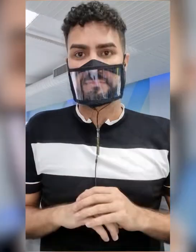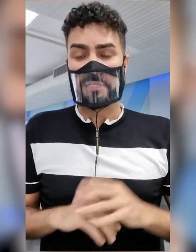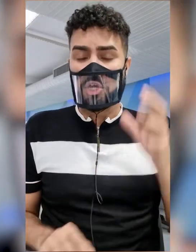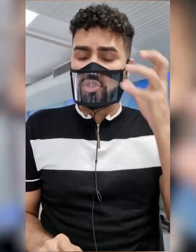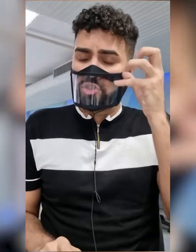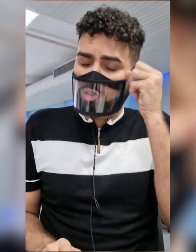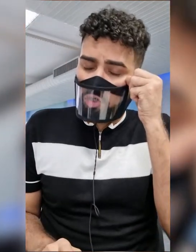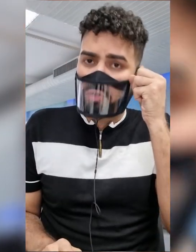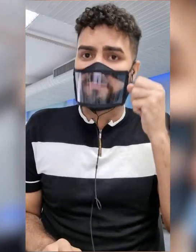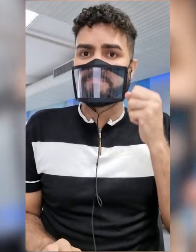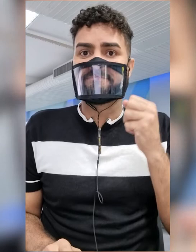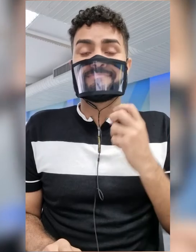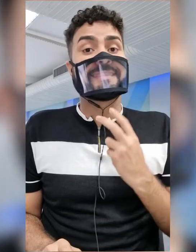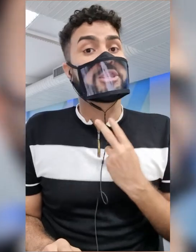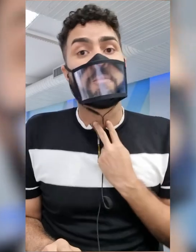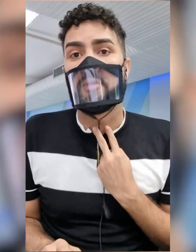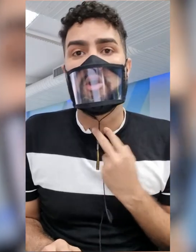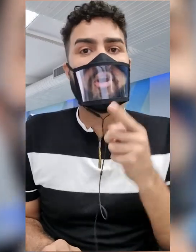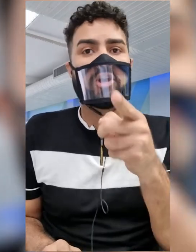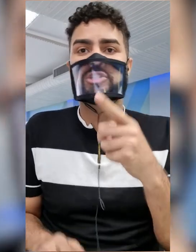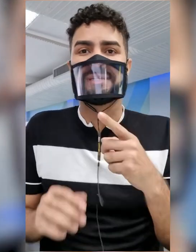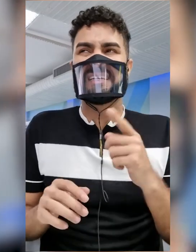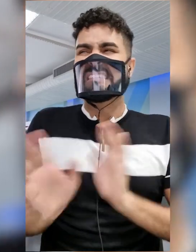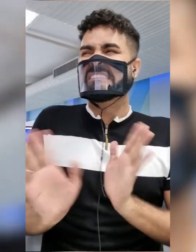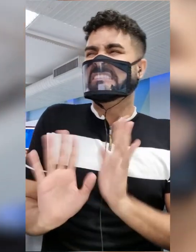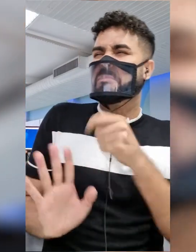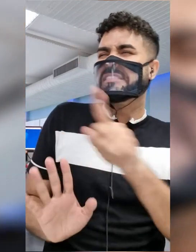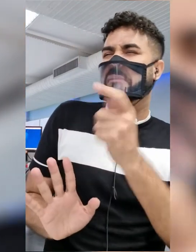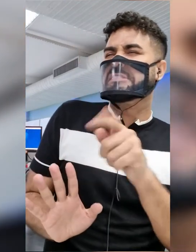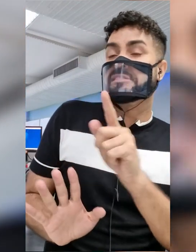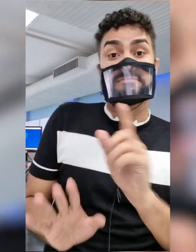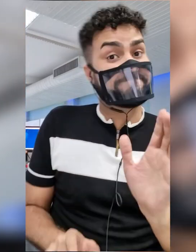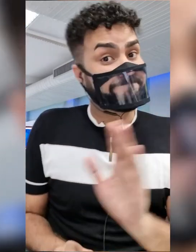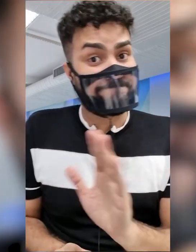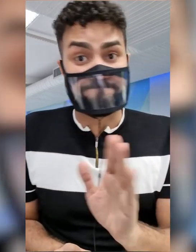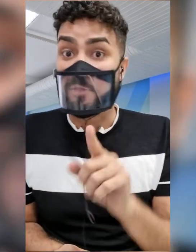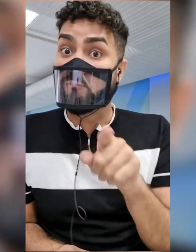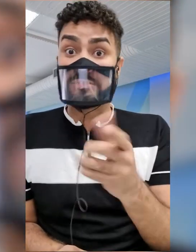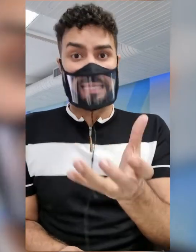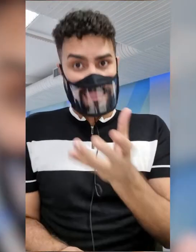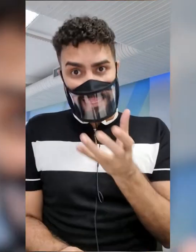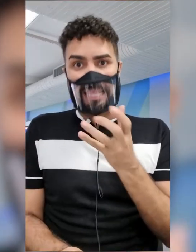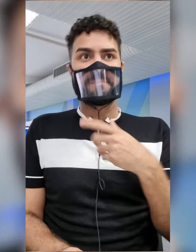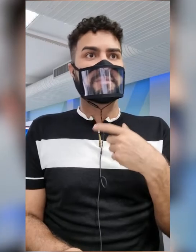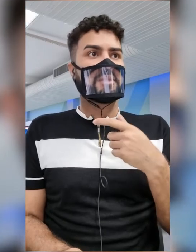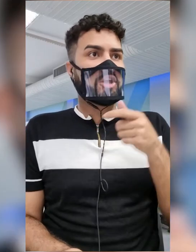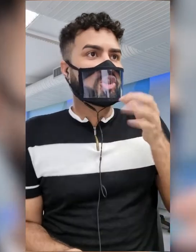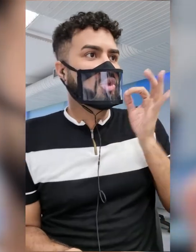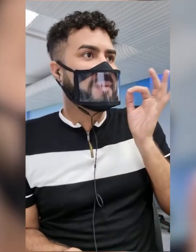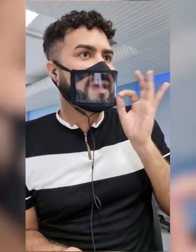sono não pode, de maneira alguma, ser sacrificado. Por mais que você queira tomar estimulantes, como